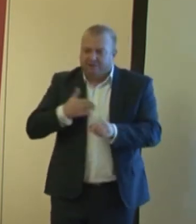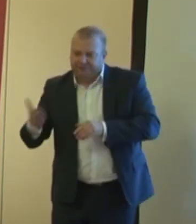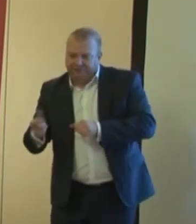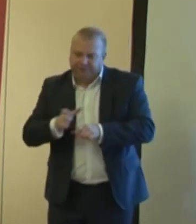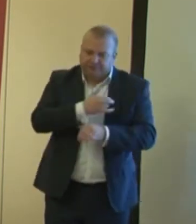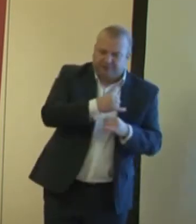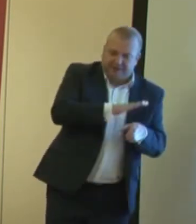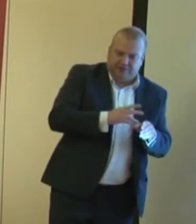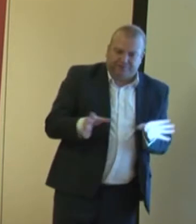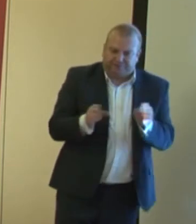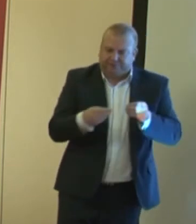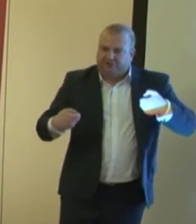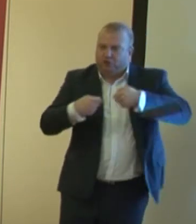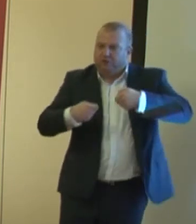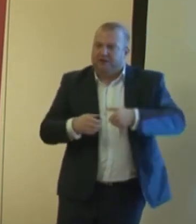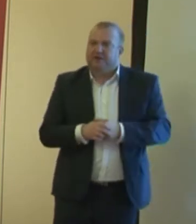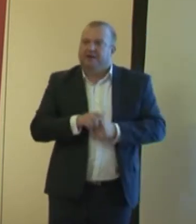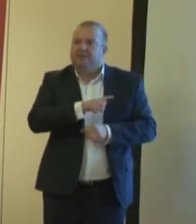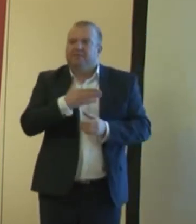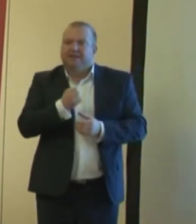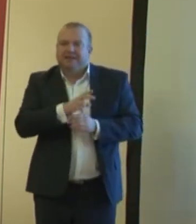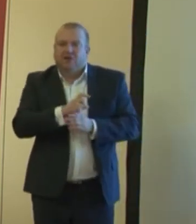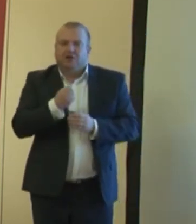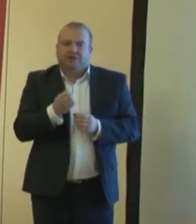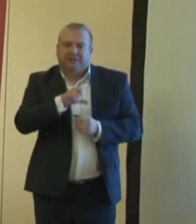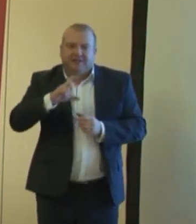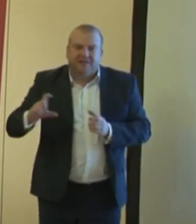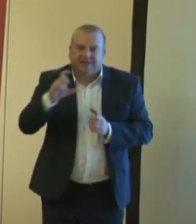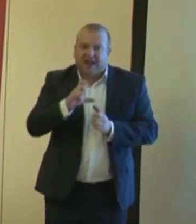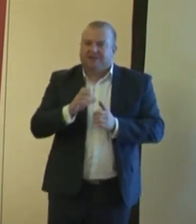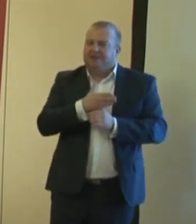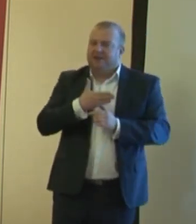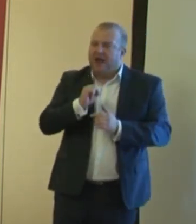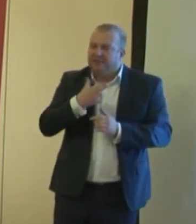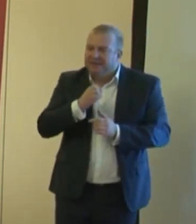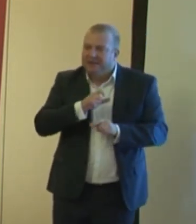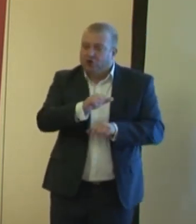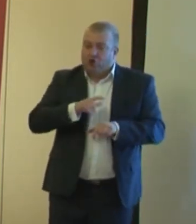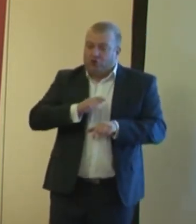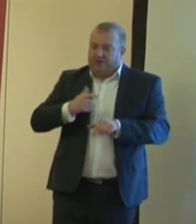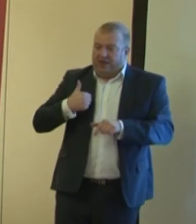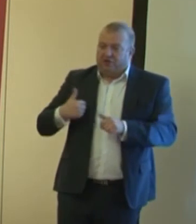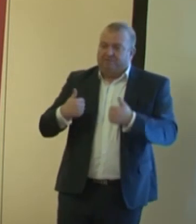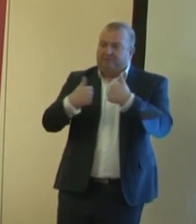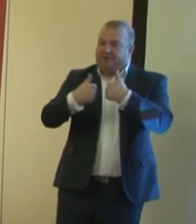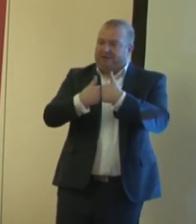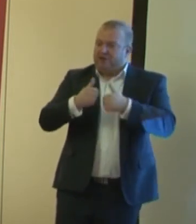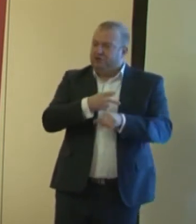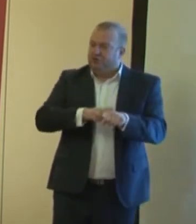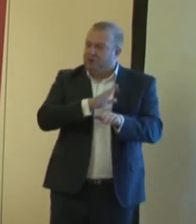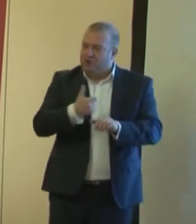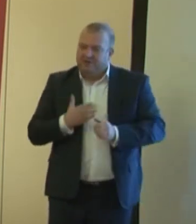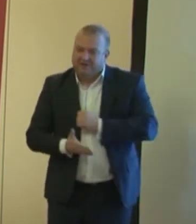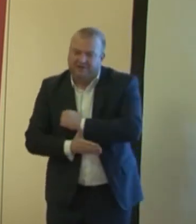Cyfryzacji, Administracji. To są nasi naturalni partnerzy, którzy będą nas